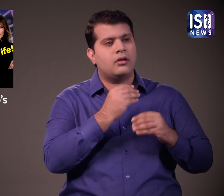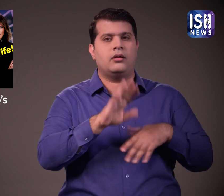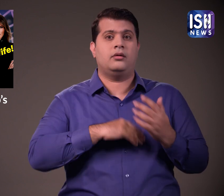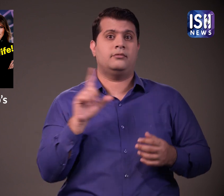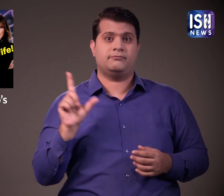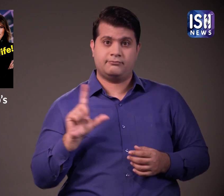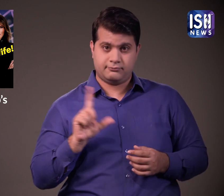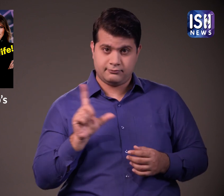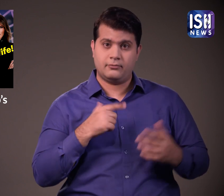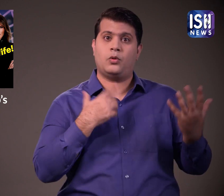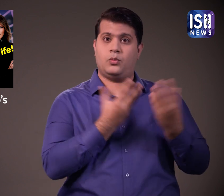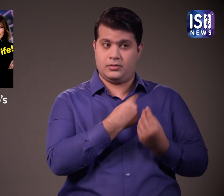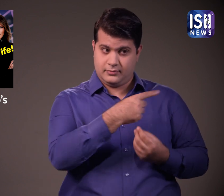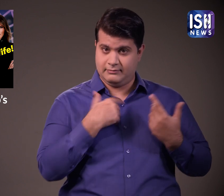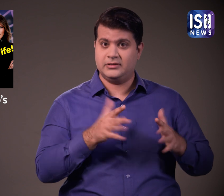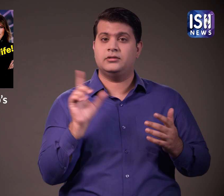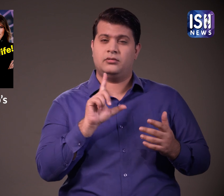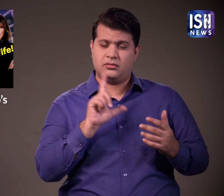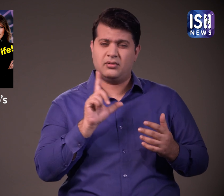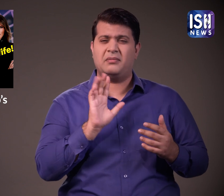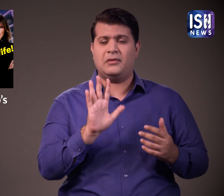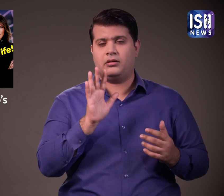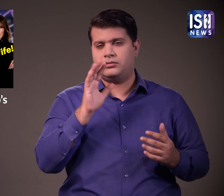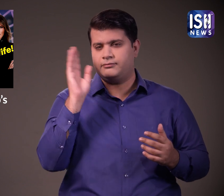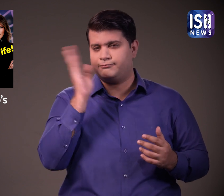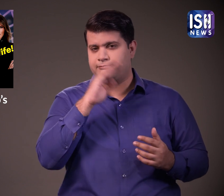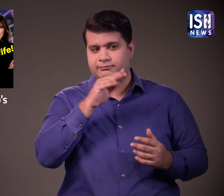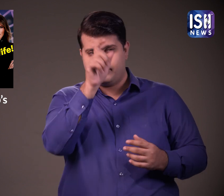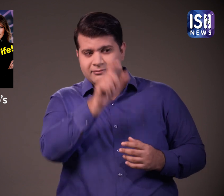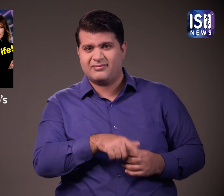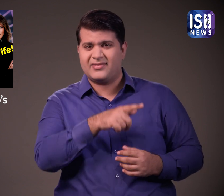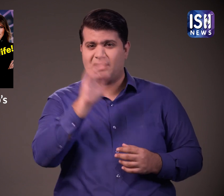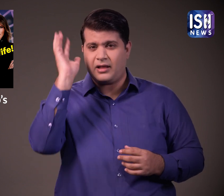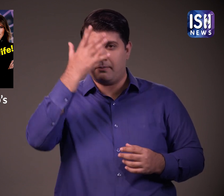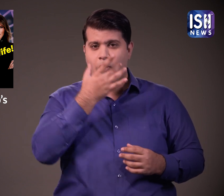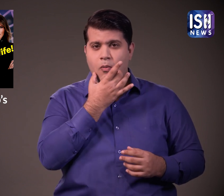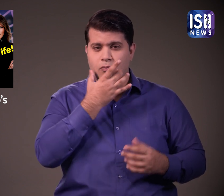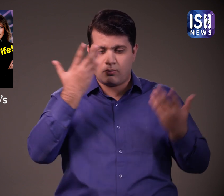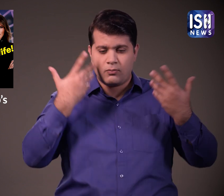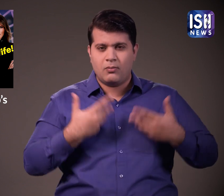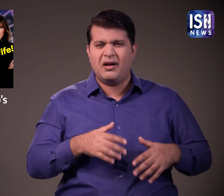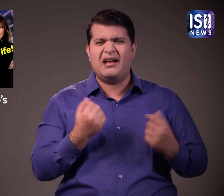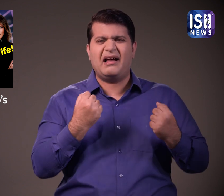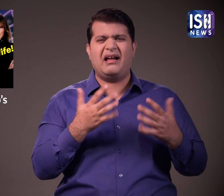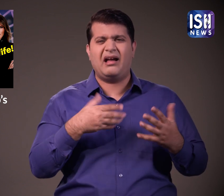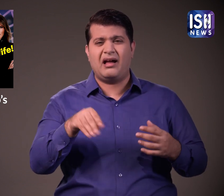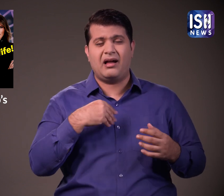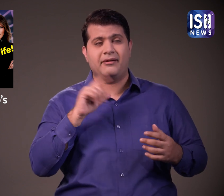वे सेक्स करने के लिए आगे बढ़े स्टॉमी ने कहा कि ट्रम्प का शरीर सिक्रवा हुआ है और